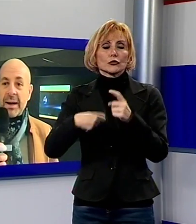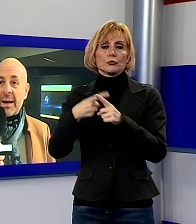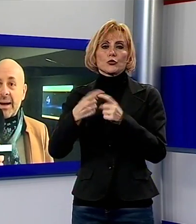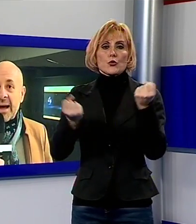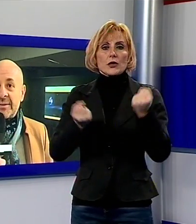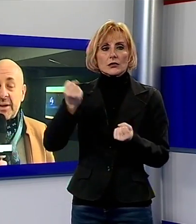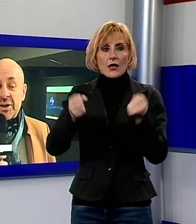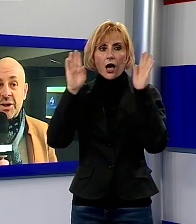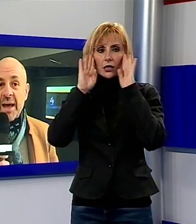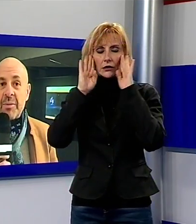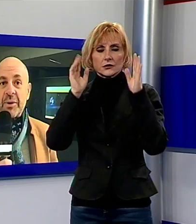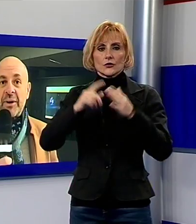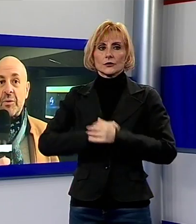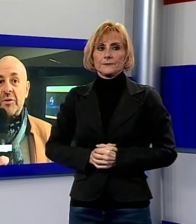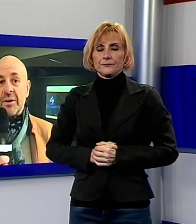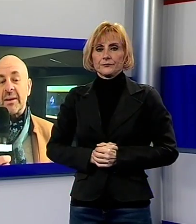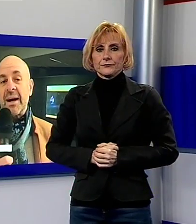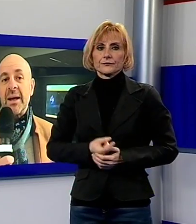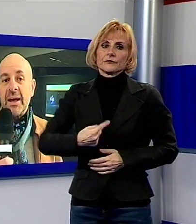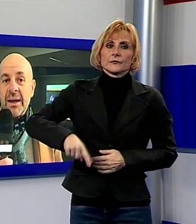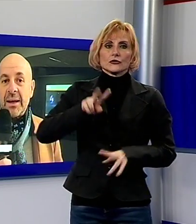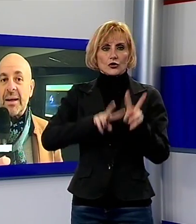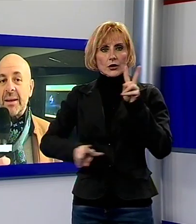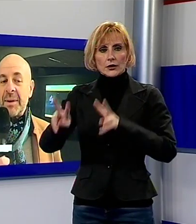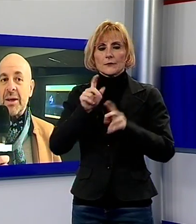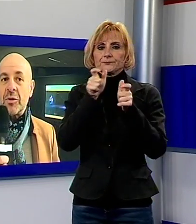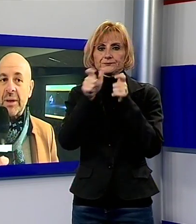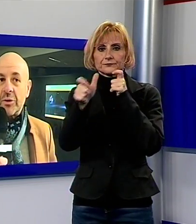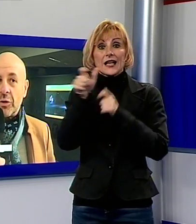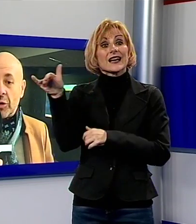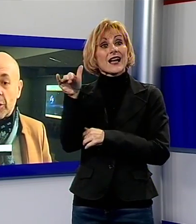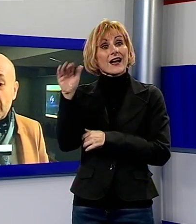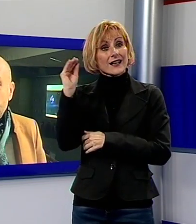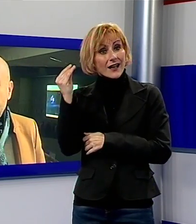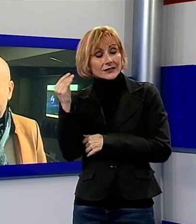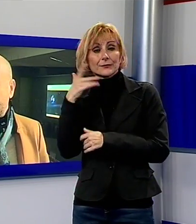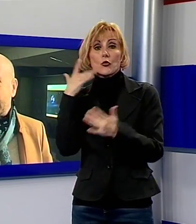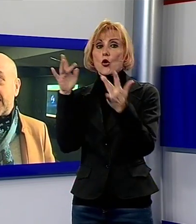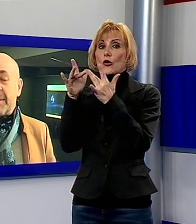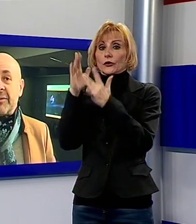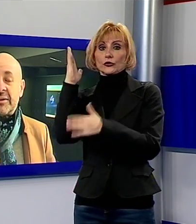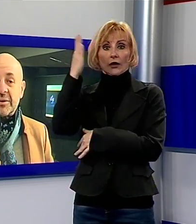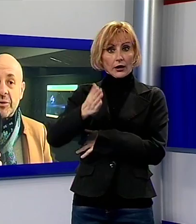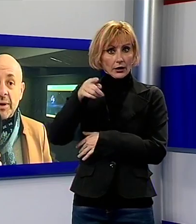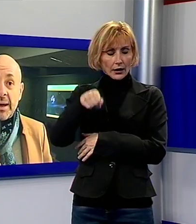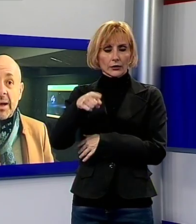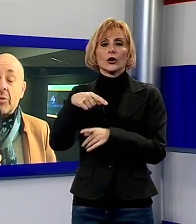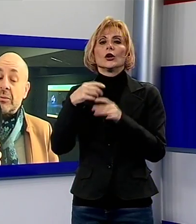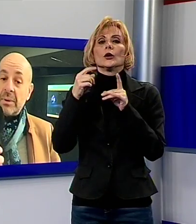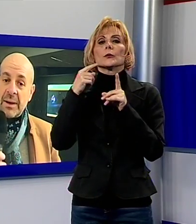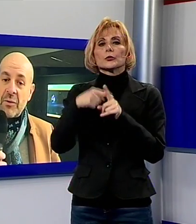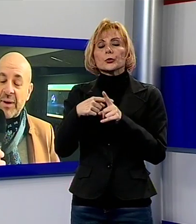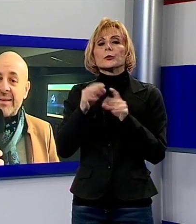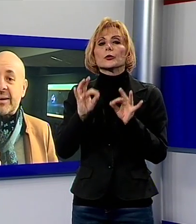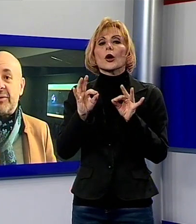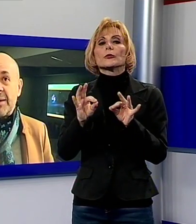cerchiamo di parlare ai ragazzi e cerchiamo per fare questo di entrare direttamente in contatto con loro. Infatti anche alla manifestazione, alla